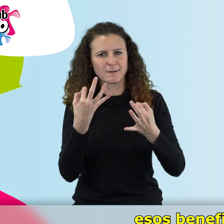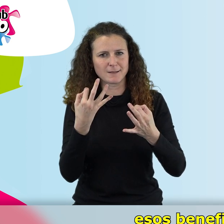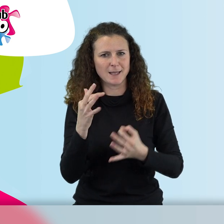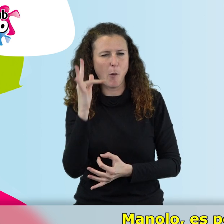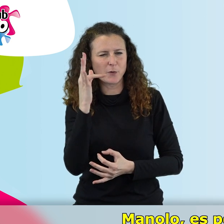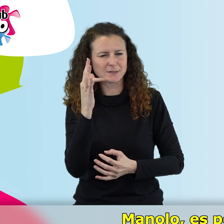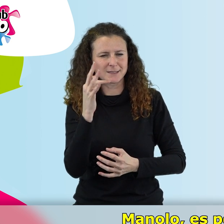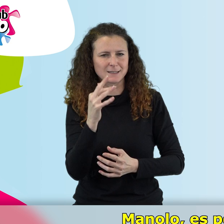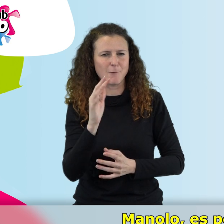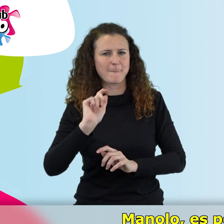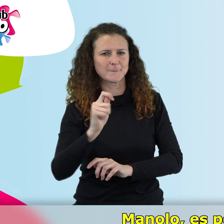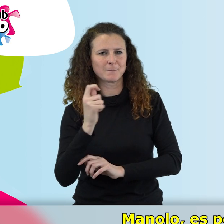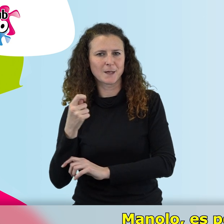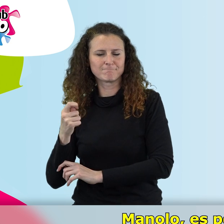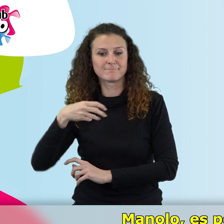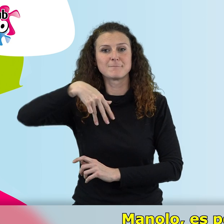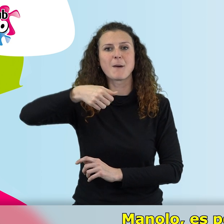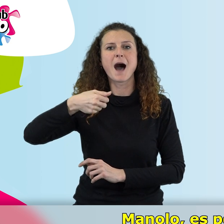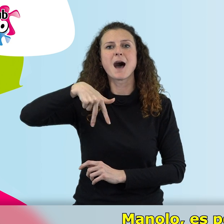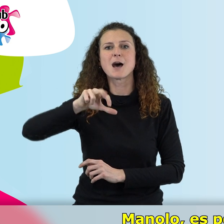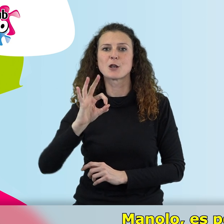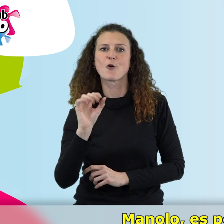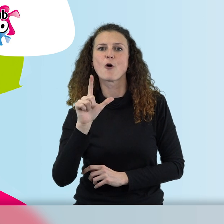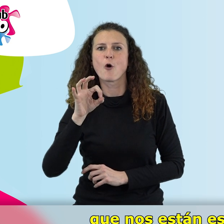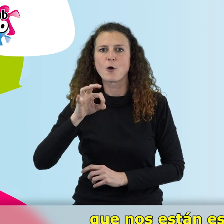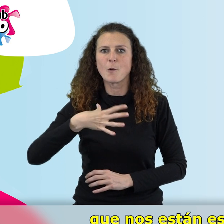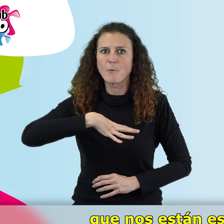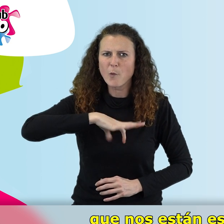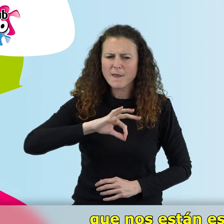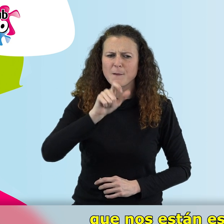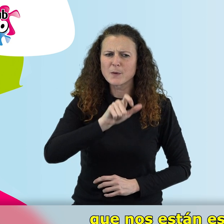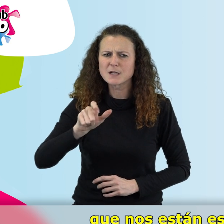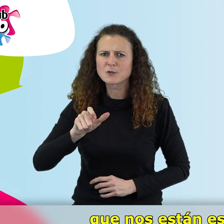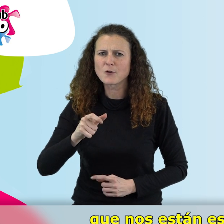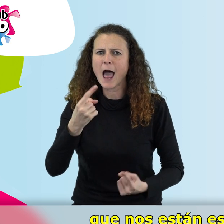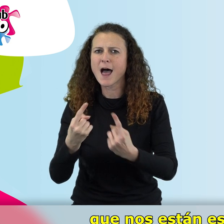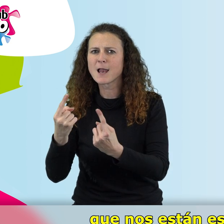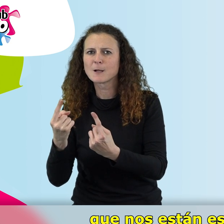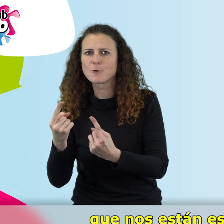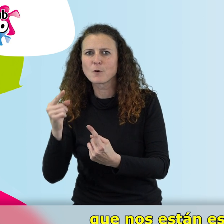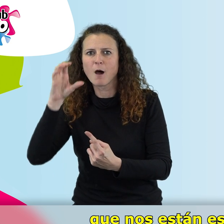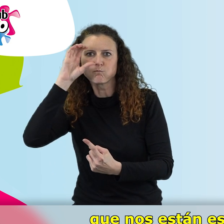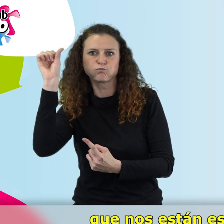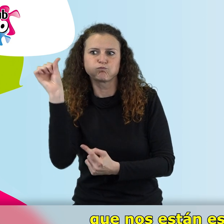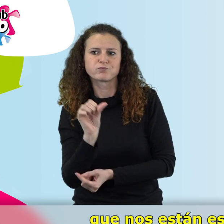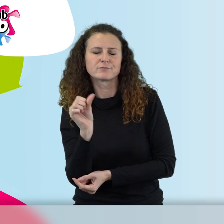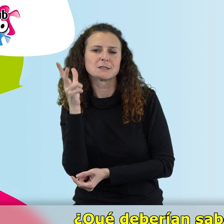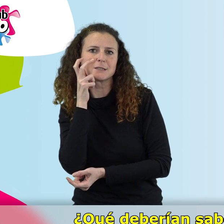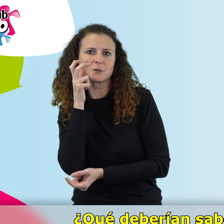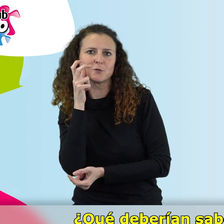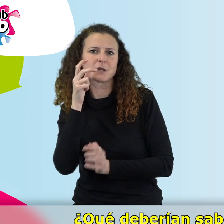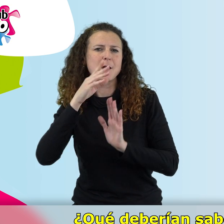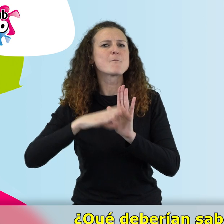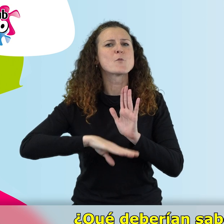los que hemos hablado. Manolo, ¿es posible que alguna de las personas que nos están escuchando tengan interés en este programa?